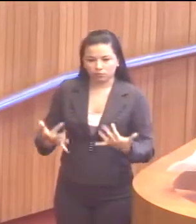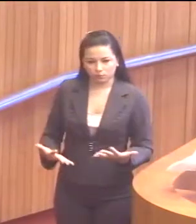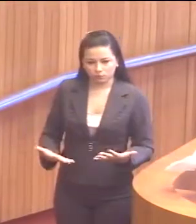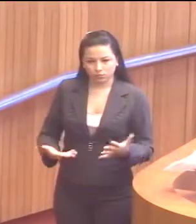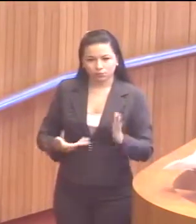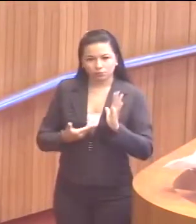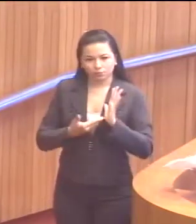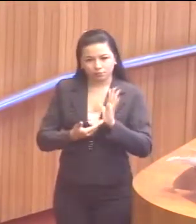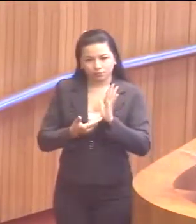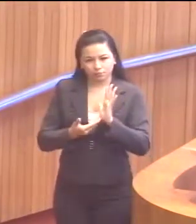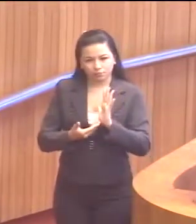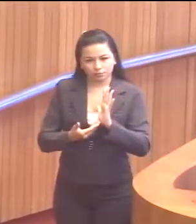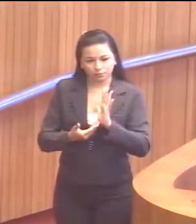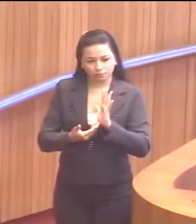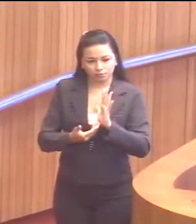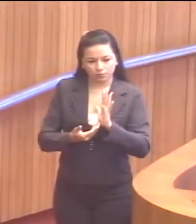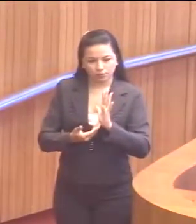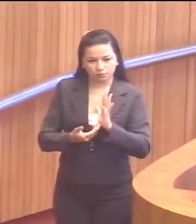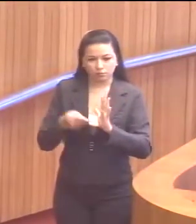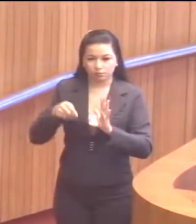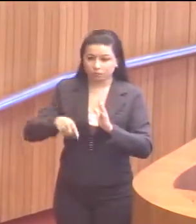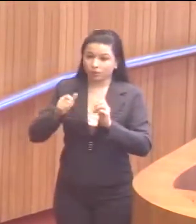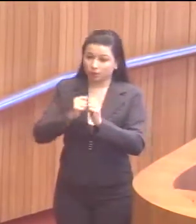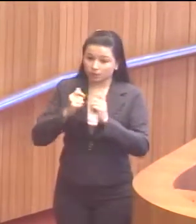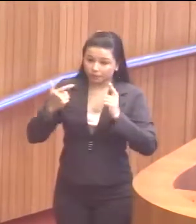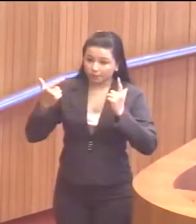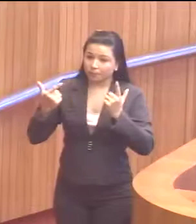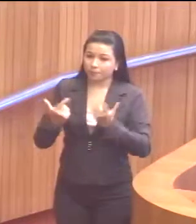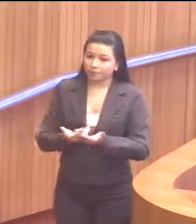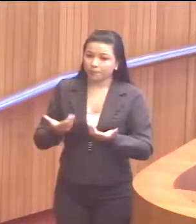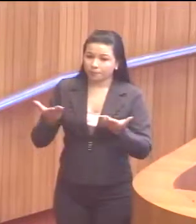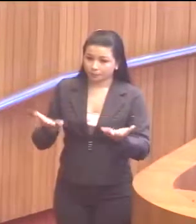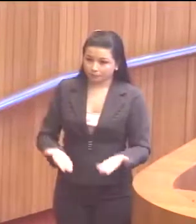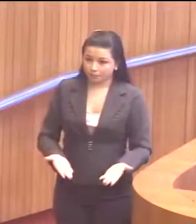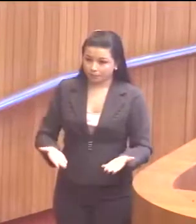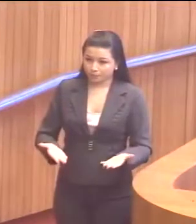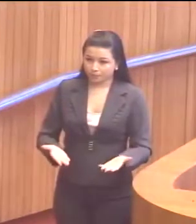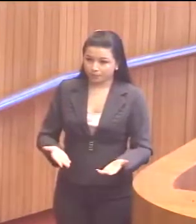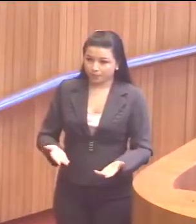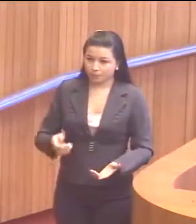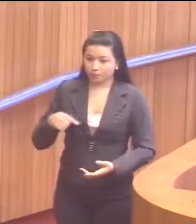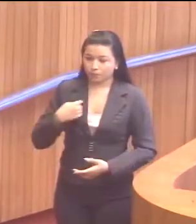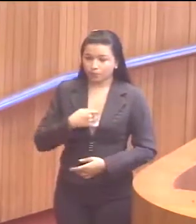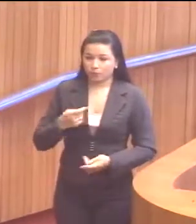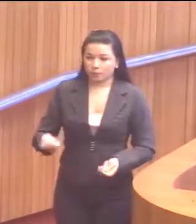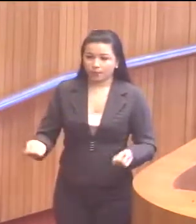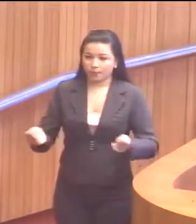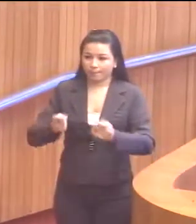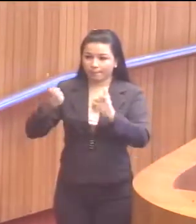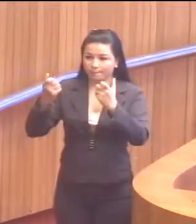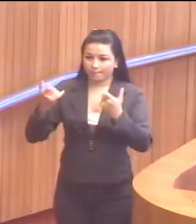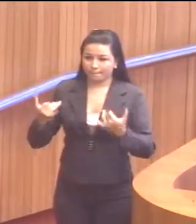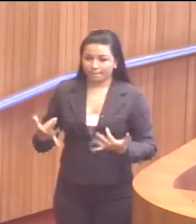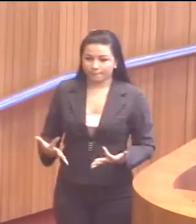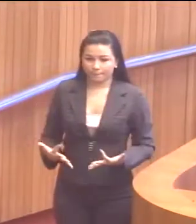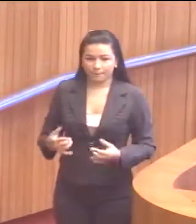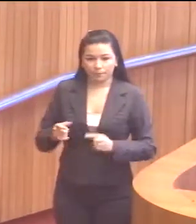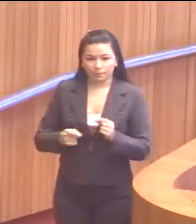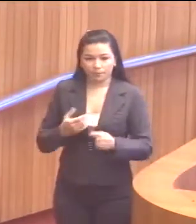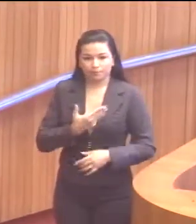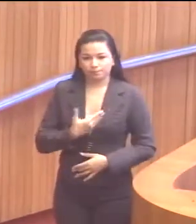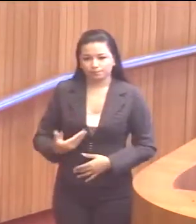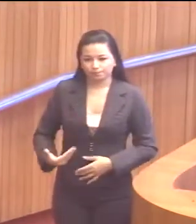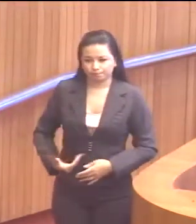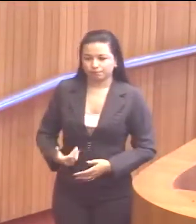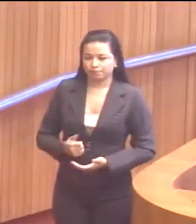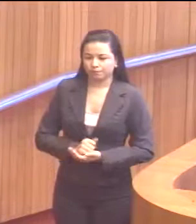luz desta augusta casa para que possa para haver esclarecimentos por parte do